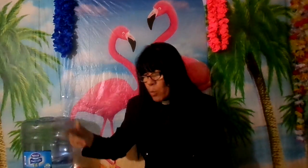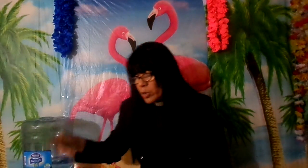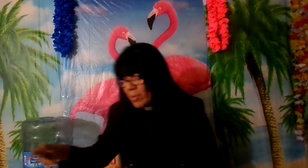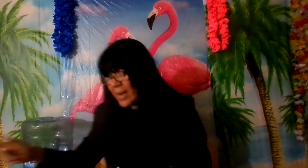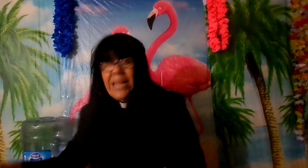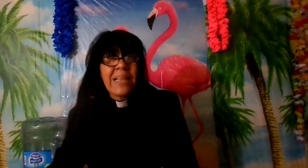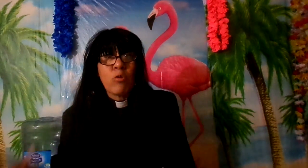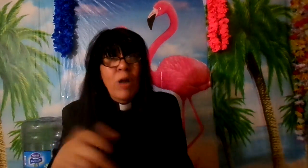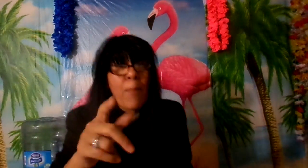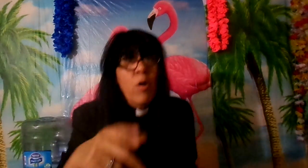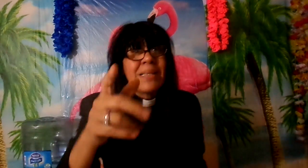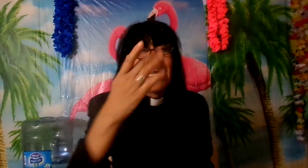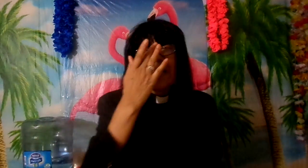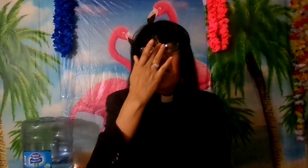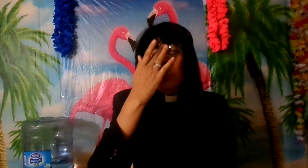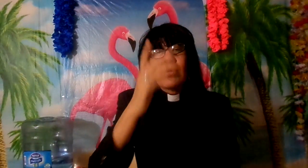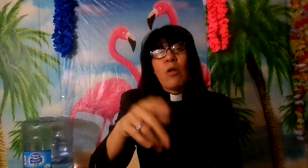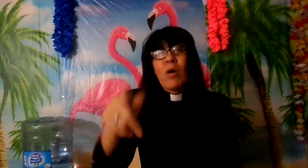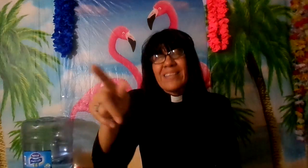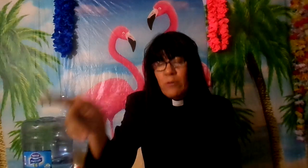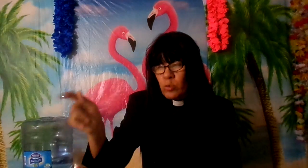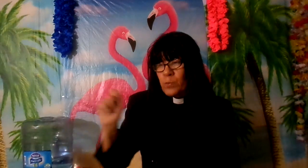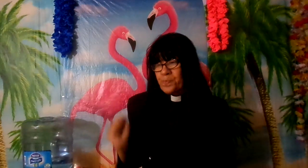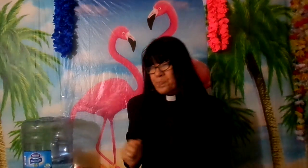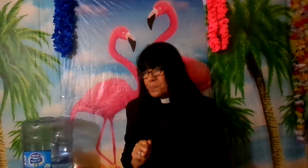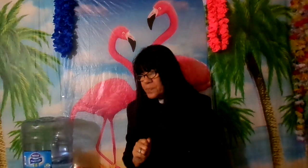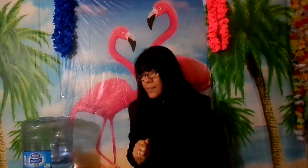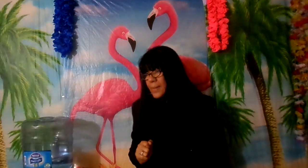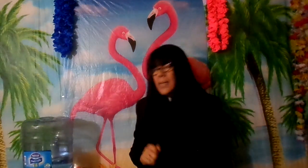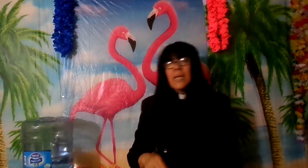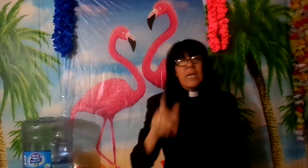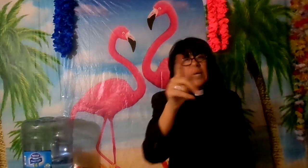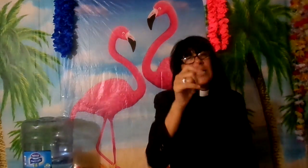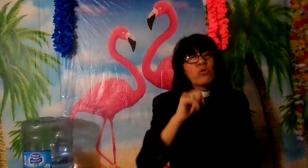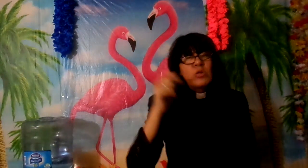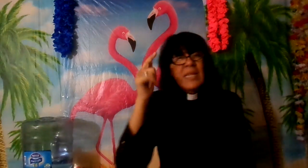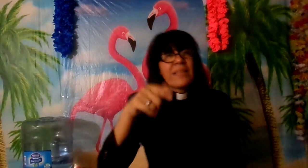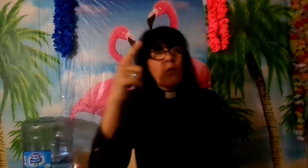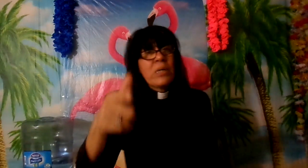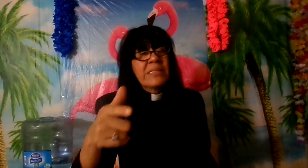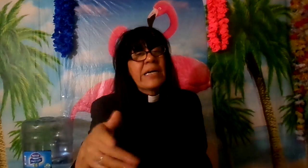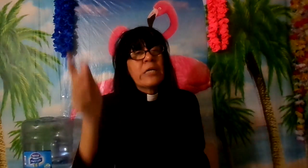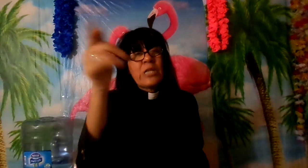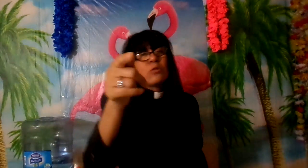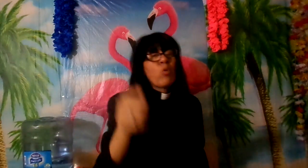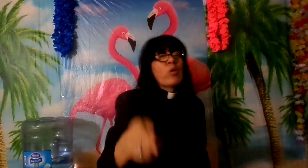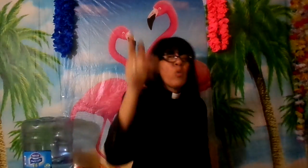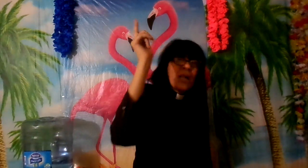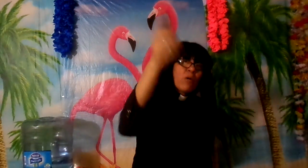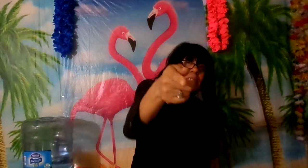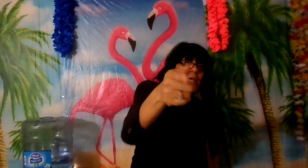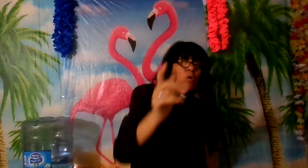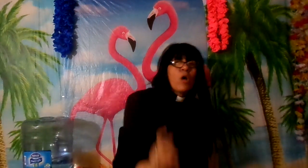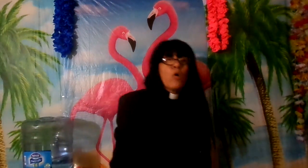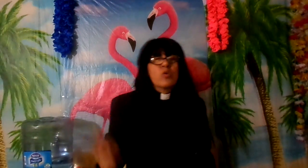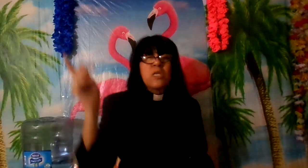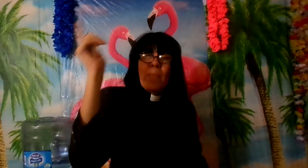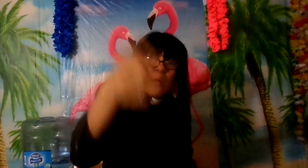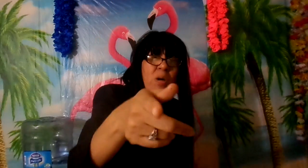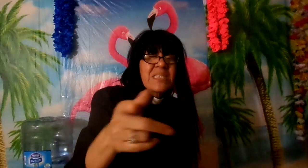por evangelista no la pongan en el altar, es una loca de YouTube y tú te das de cuenta que ya tú eres un lenguetero un sinvergüenza